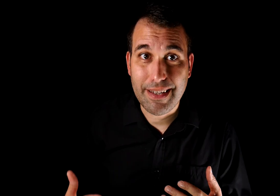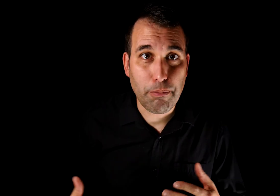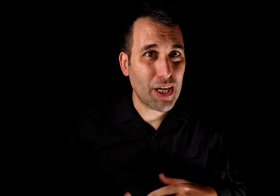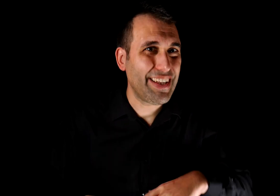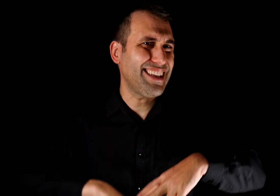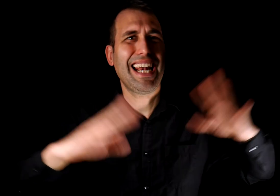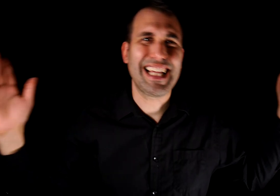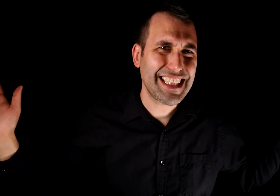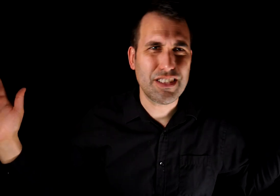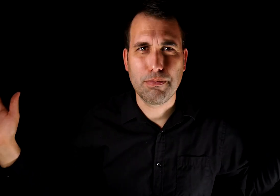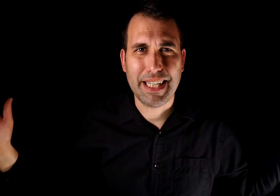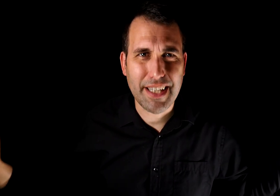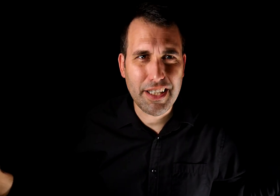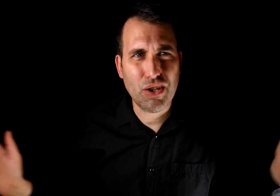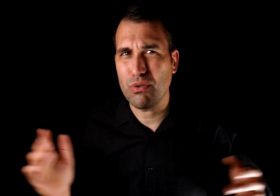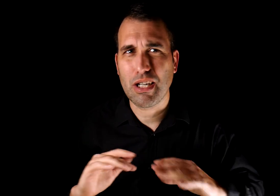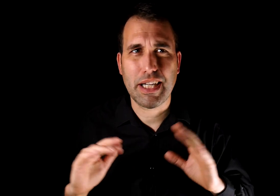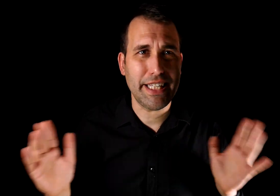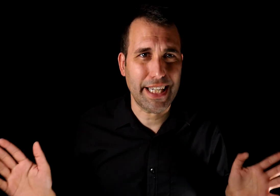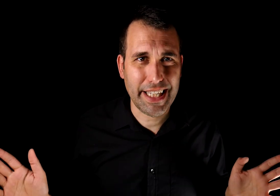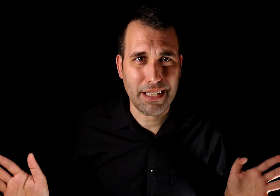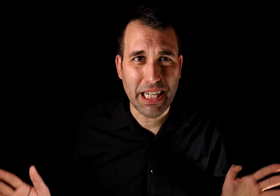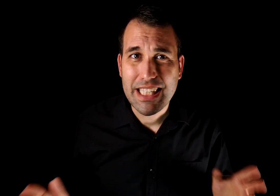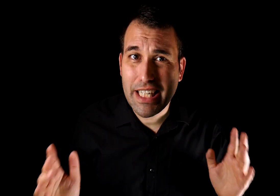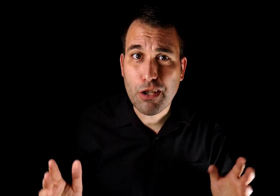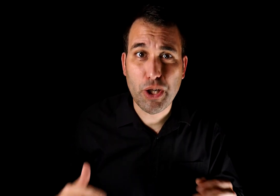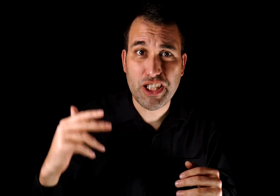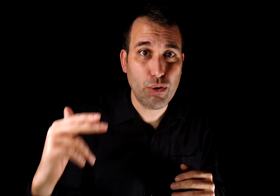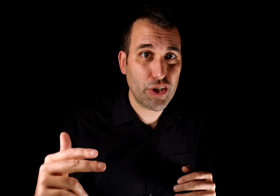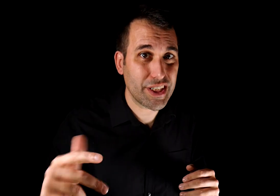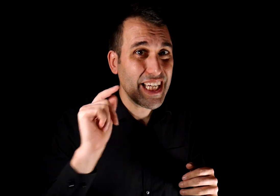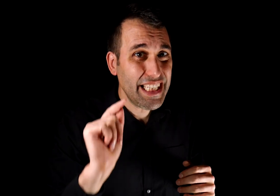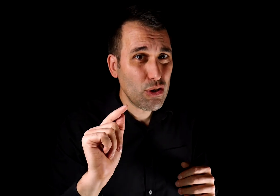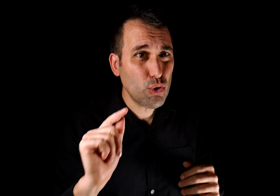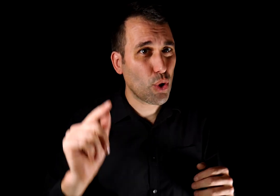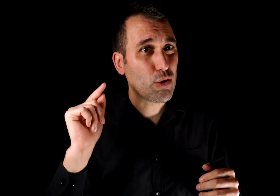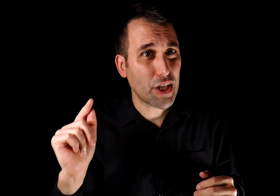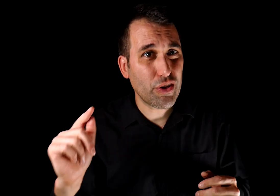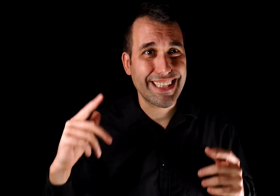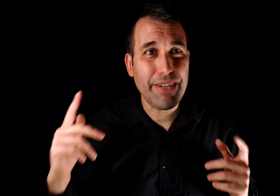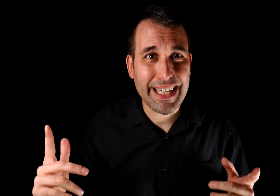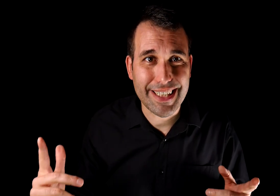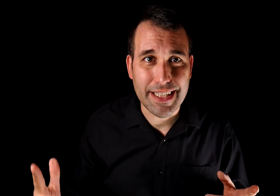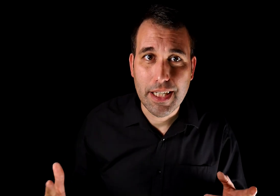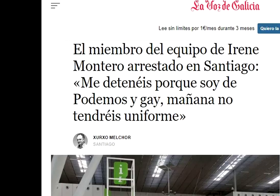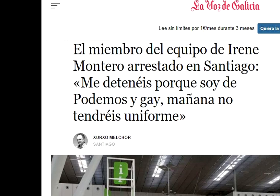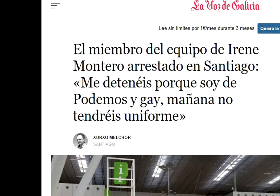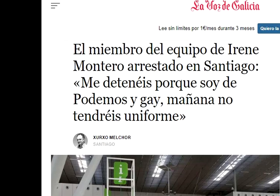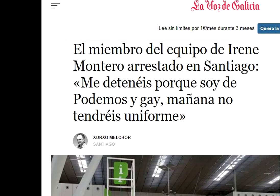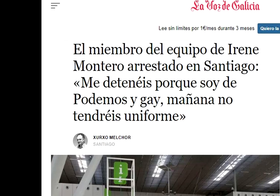lanza por la ventana la tesis de un malentendido o de una crítica legítima, seguido por insinuaciones, incluso acusaciones abiertas de estar animado por